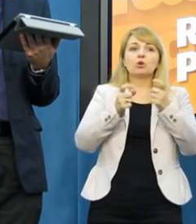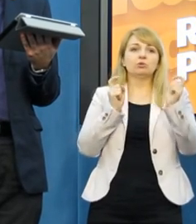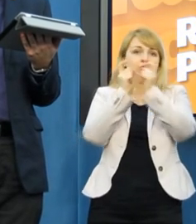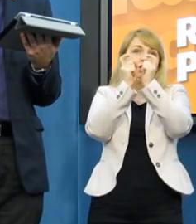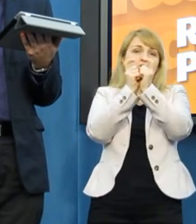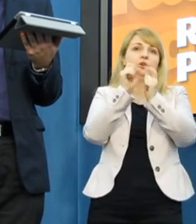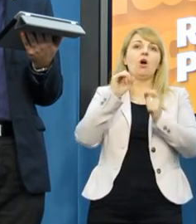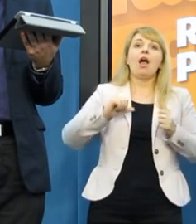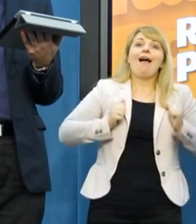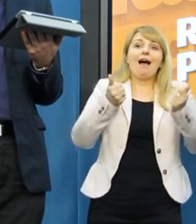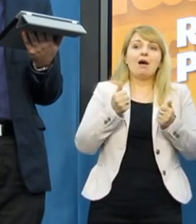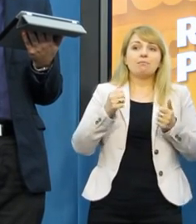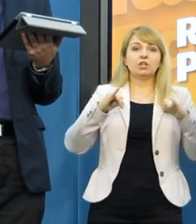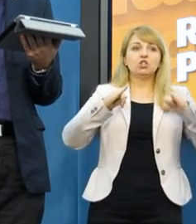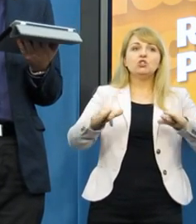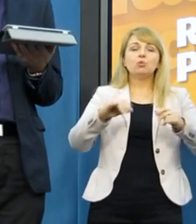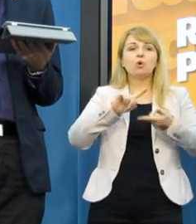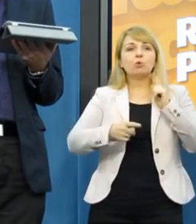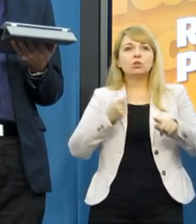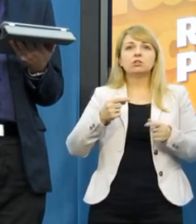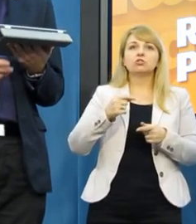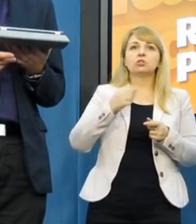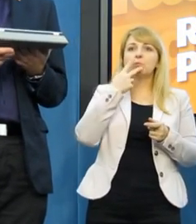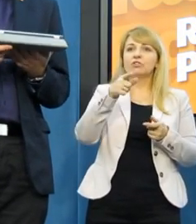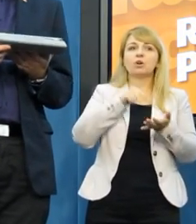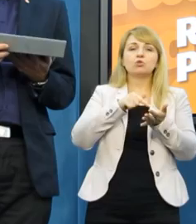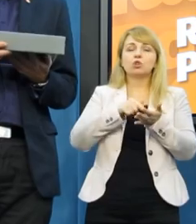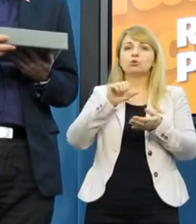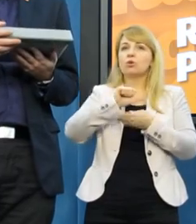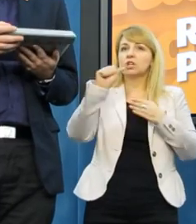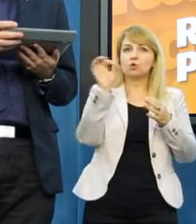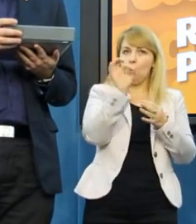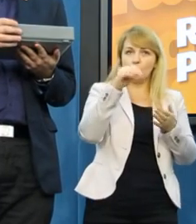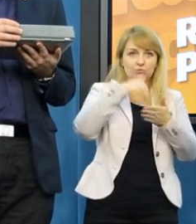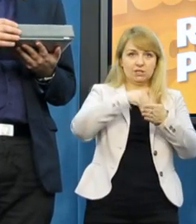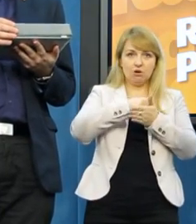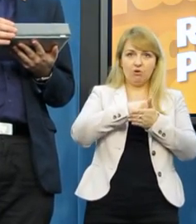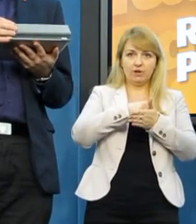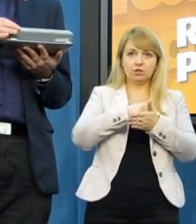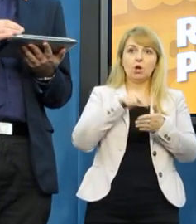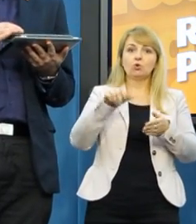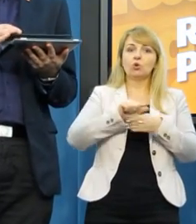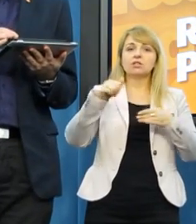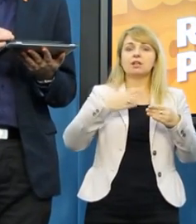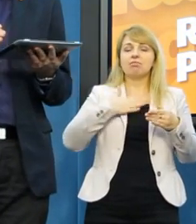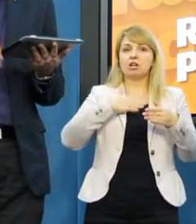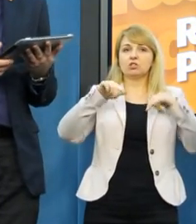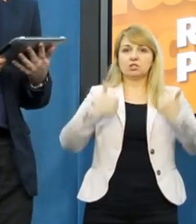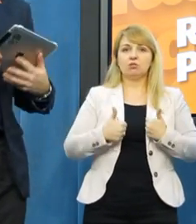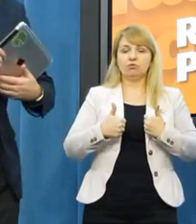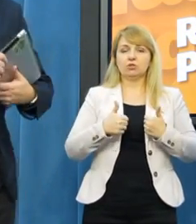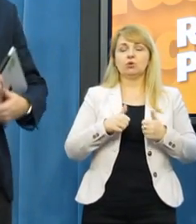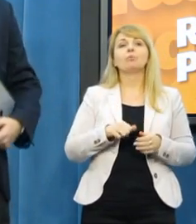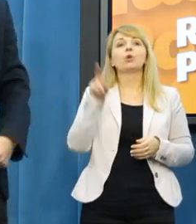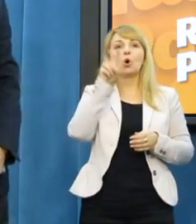politycznych w Polsce stanowczego potępienia tego typu ekstrasów. To jest stanowisko ruchu Palikota w tej sprawie. Proszę